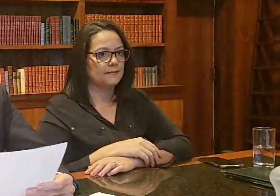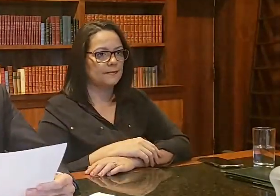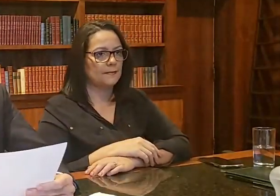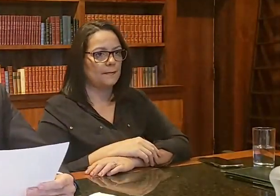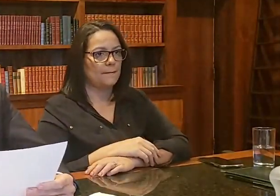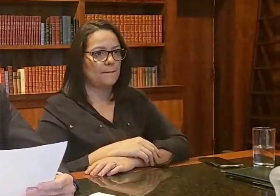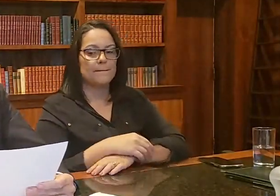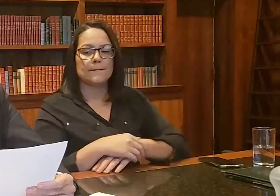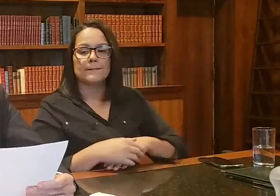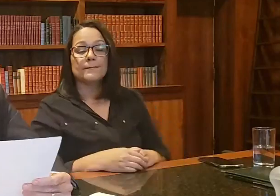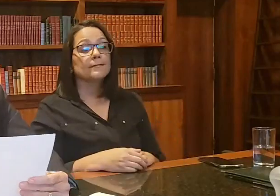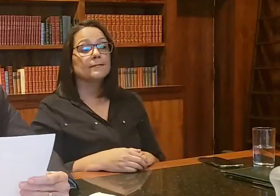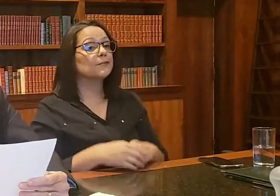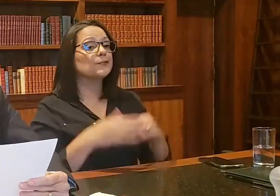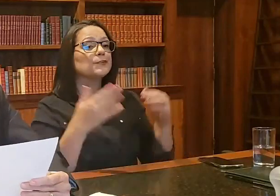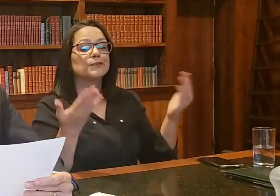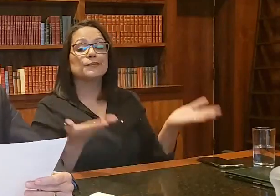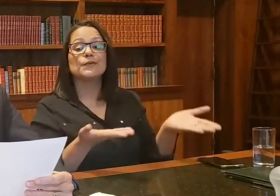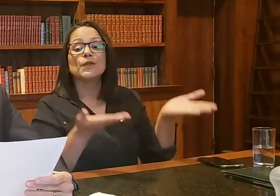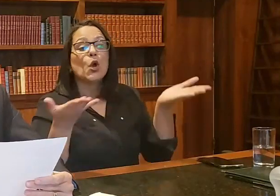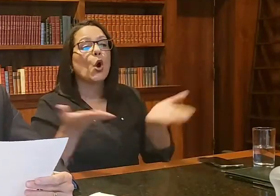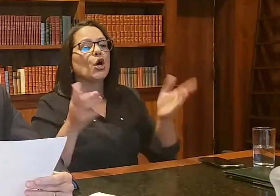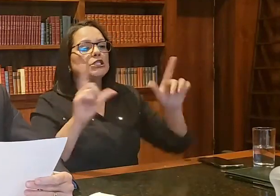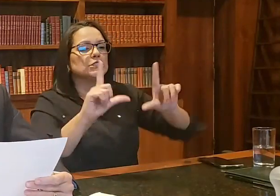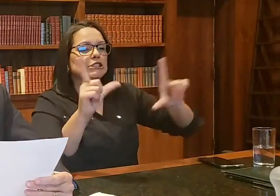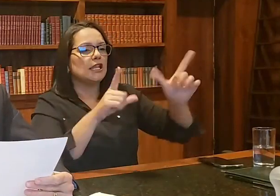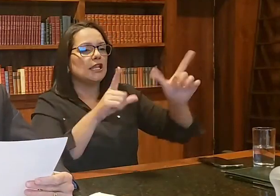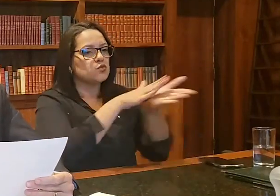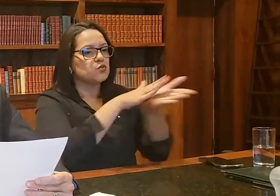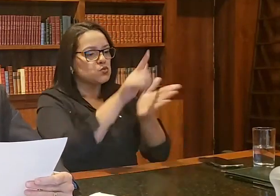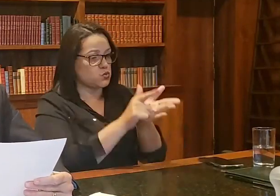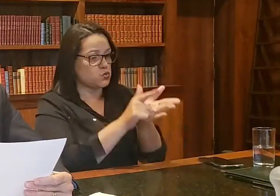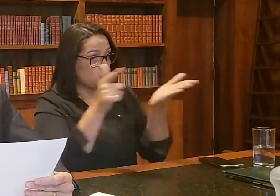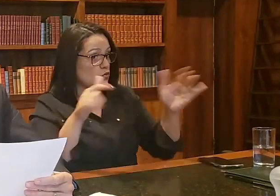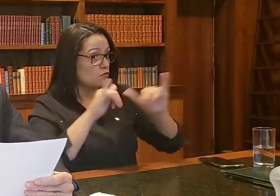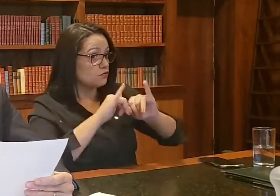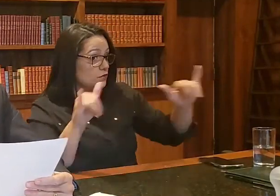A imprensa publicou hoje, até fiquei muito surpreso,